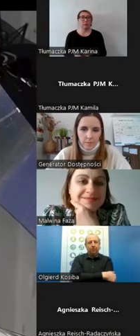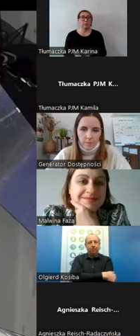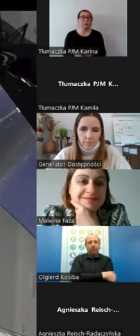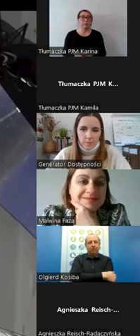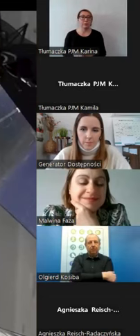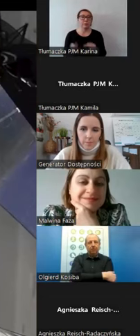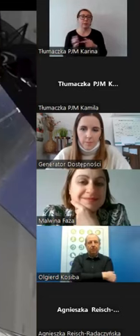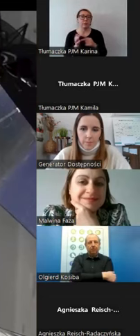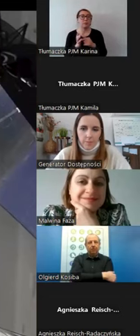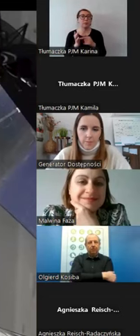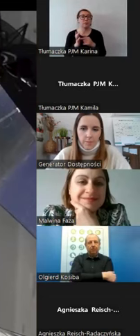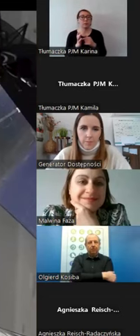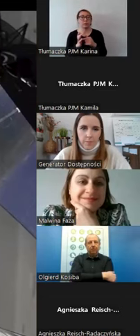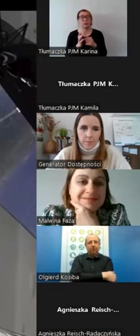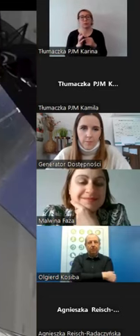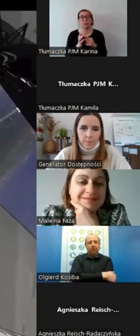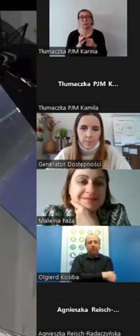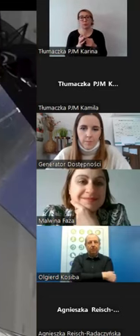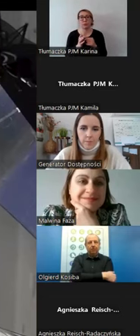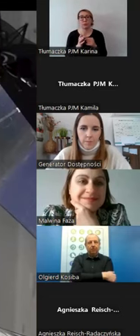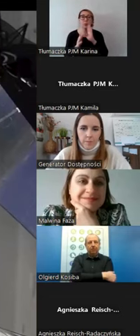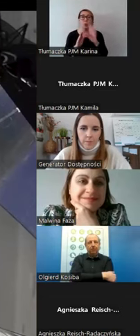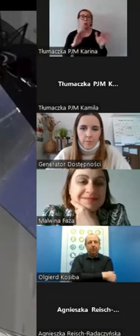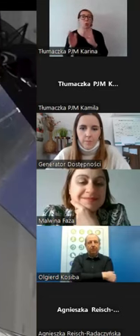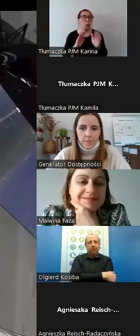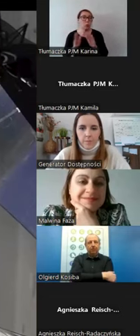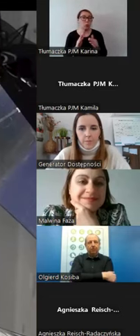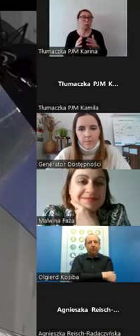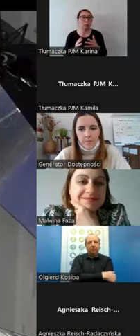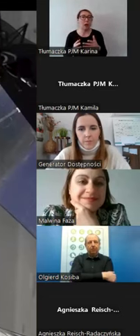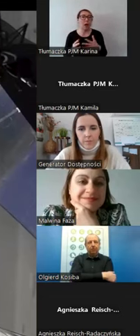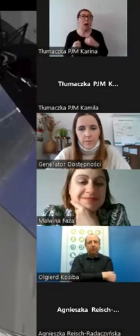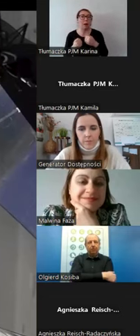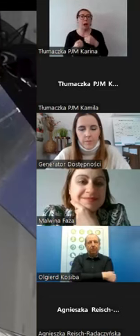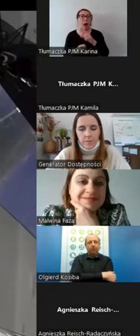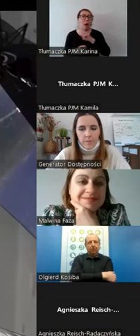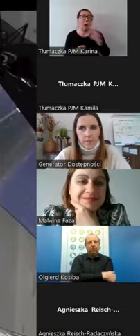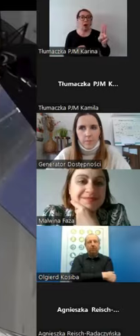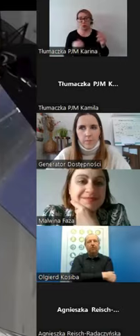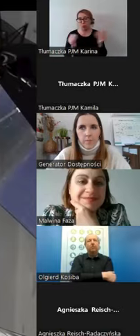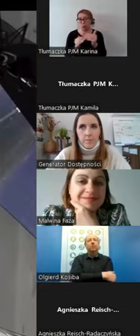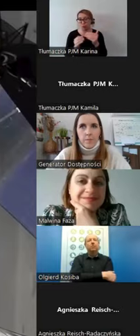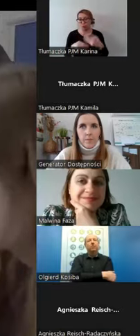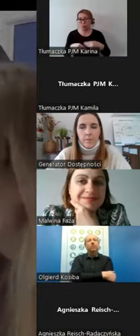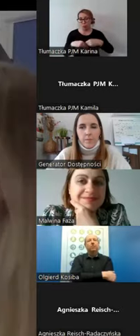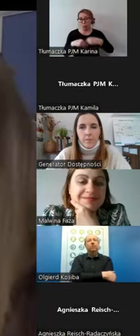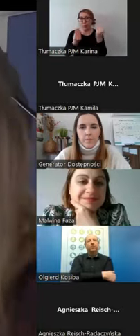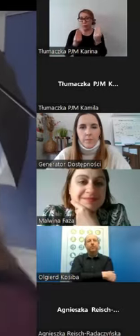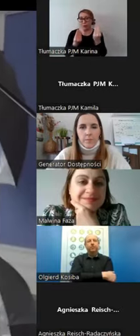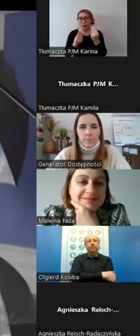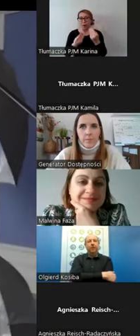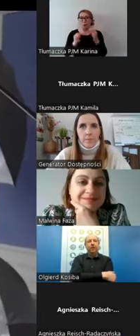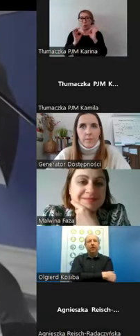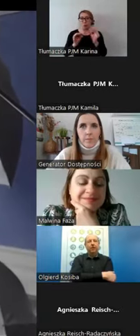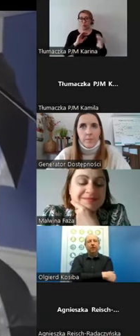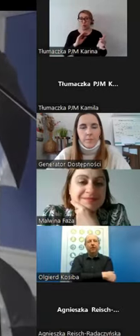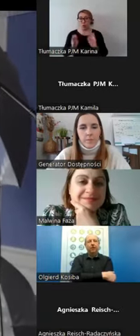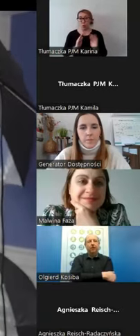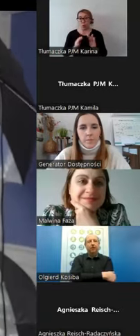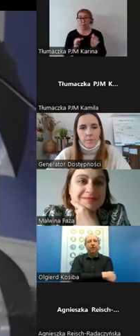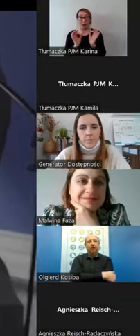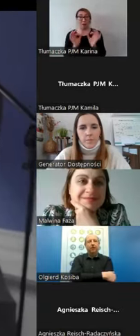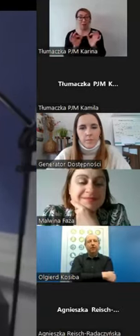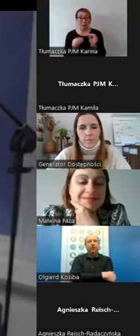takim sposobem na to, żeby każdy mógł się rozwijać w sposób właściwy. I teraz,